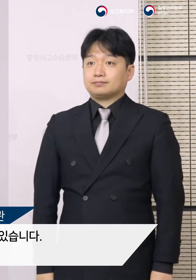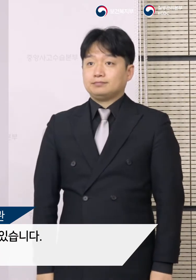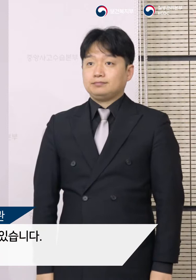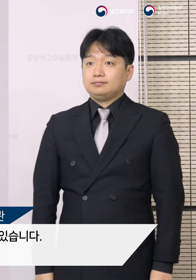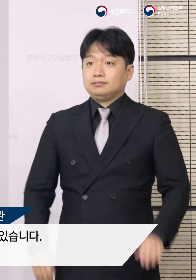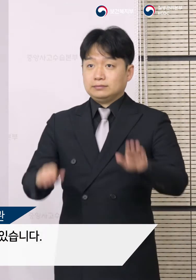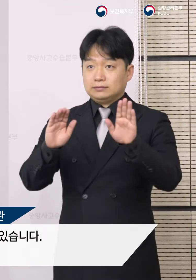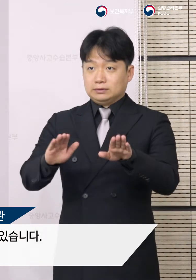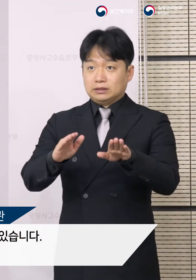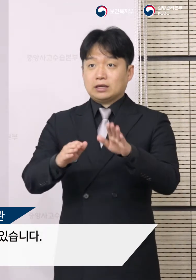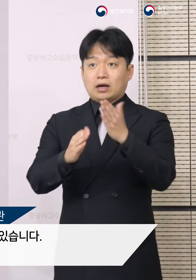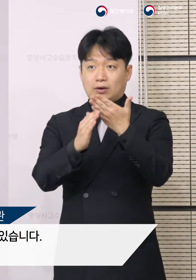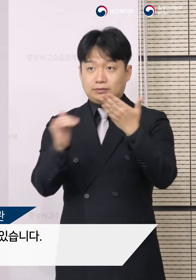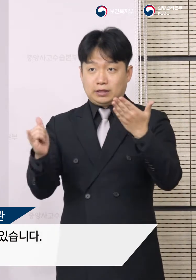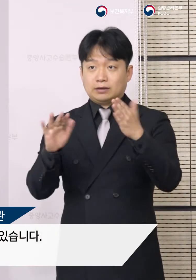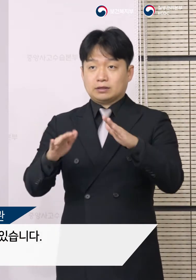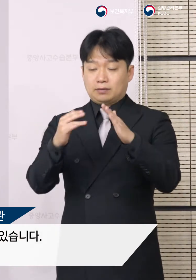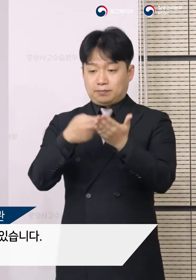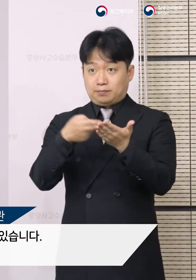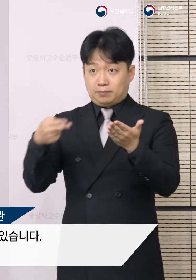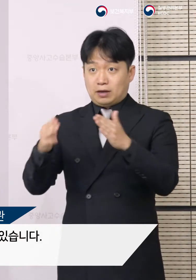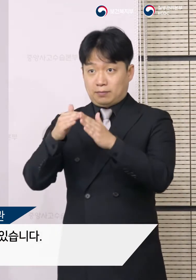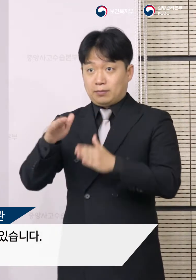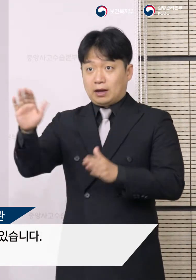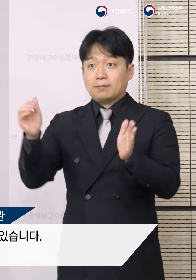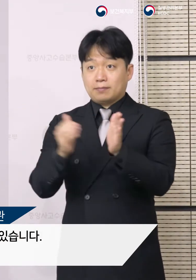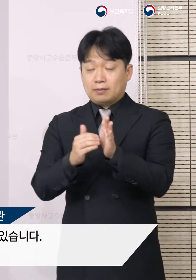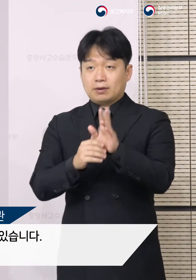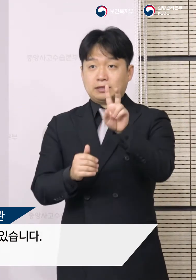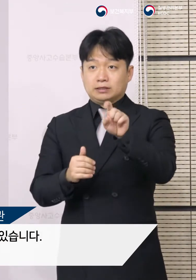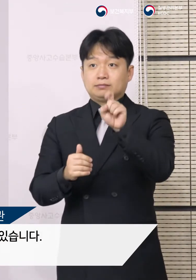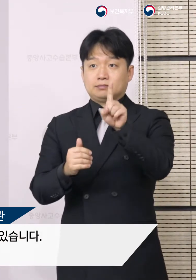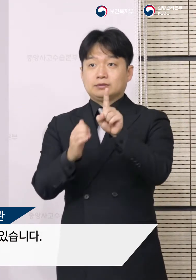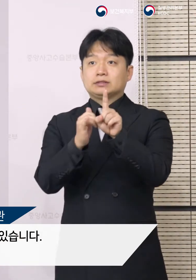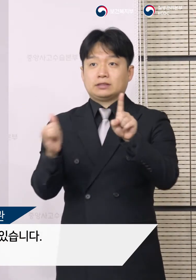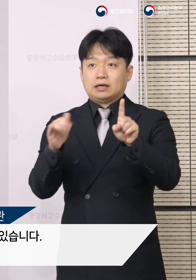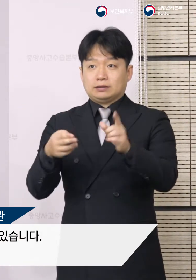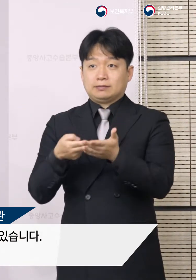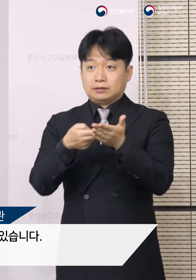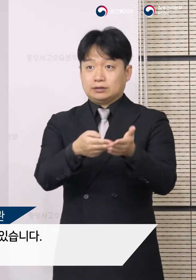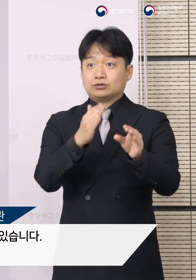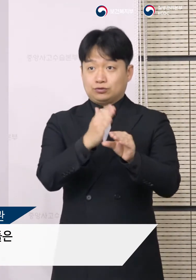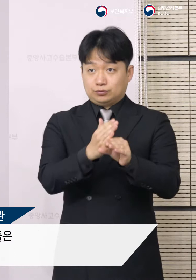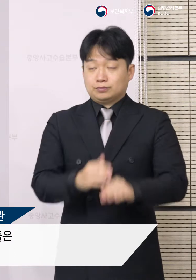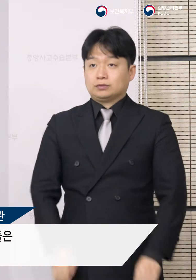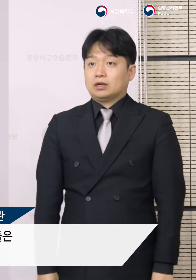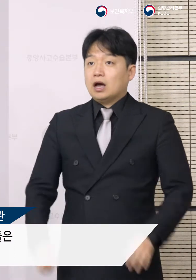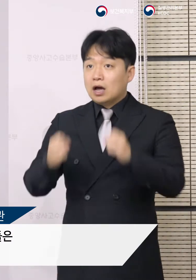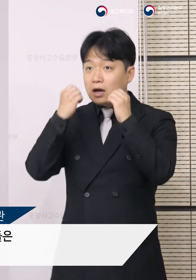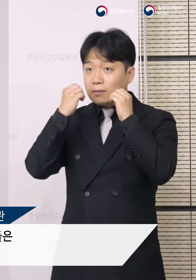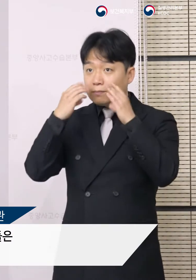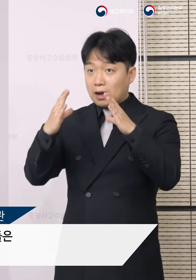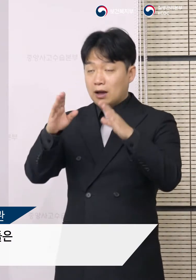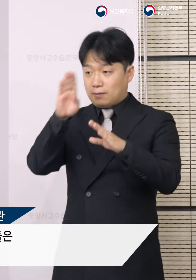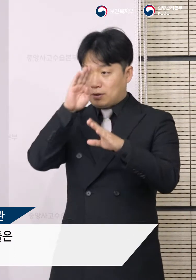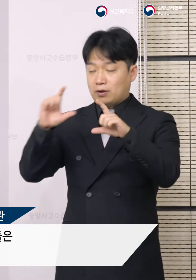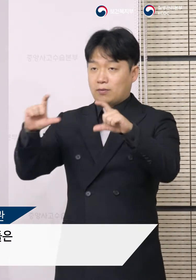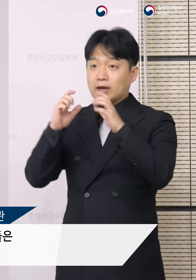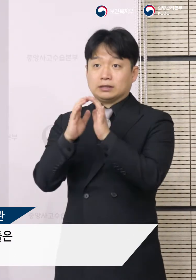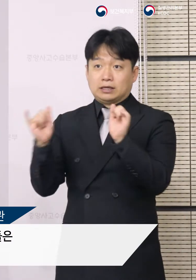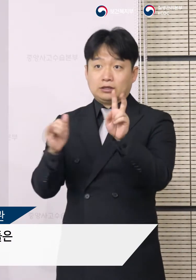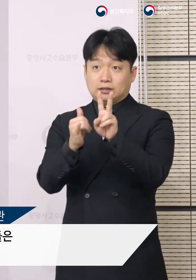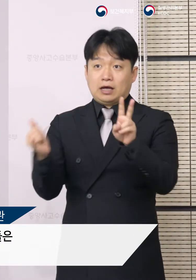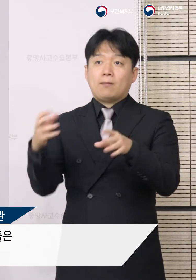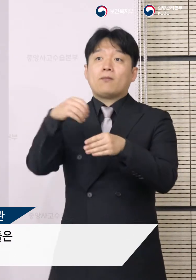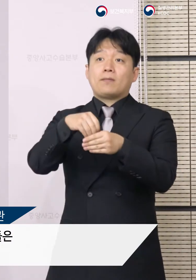현재까지는 9명 환자가 퇴원하여 21명이 입원 중에 있습니다. 새로 발견한 2명의 환자를